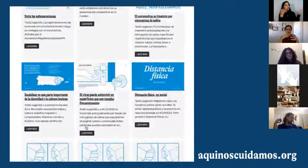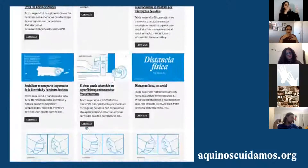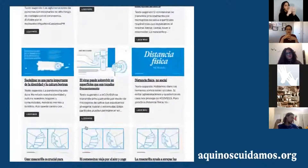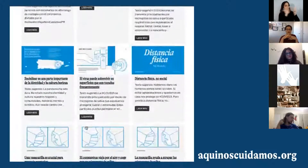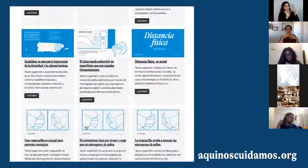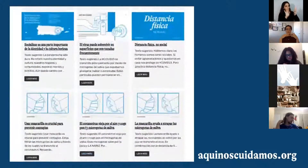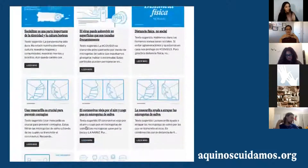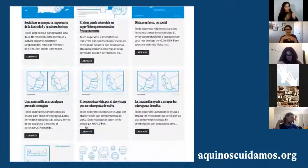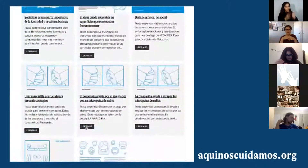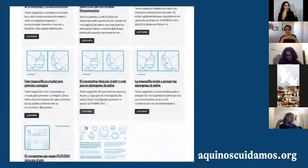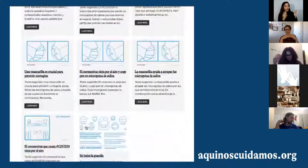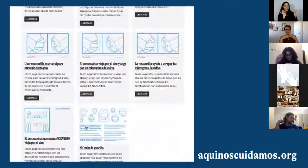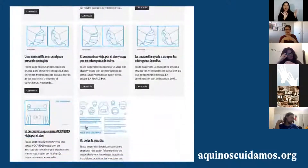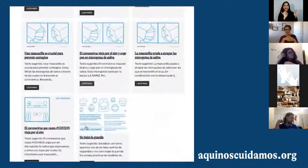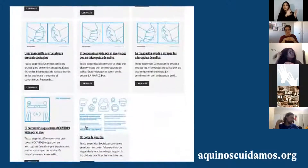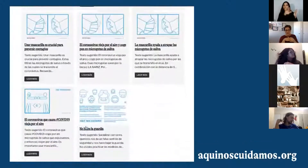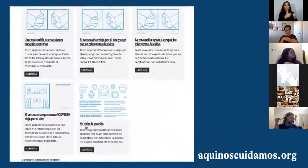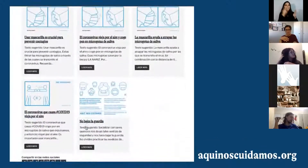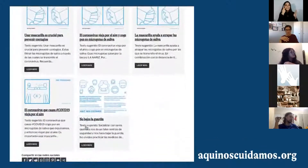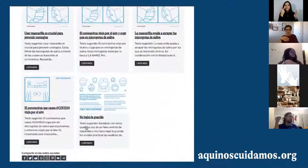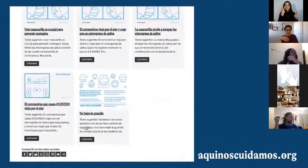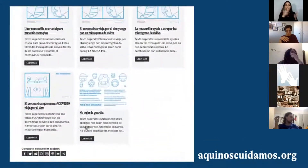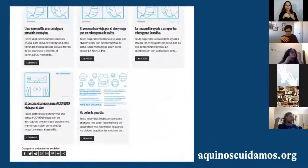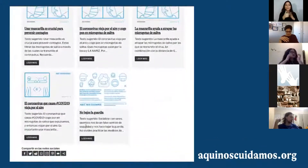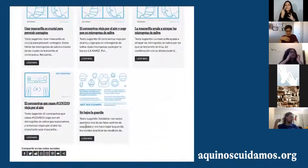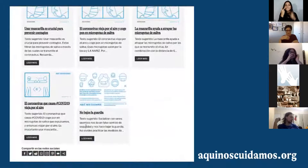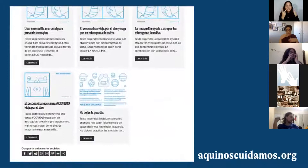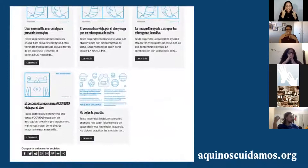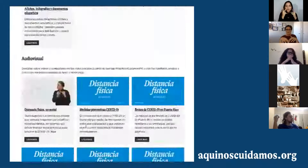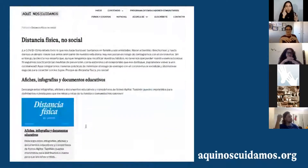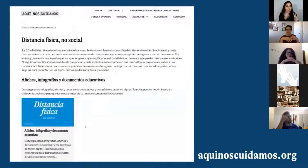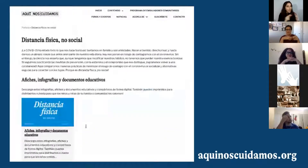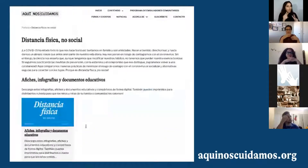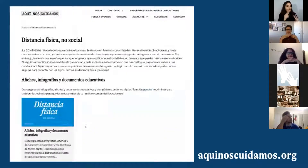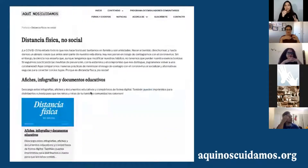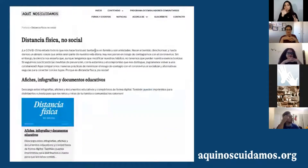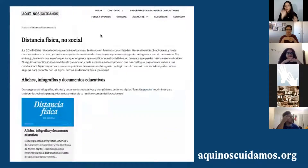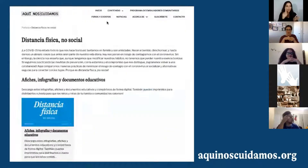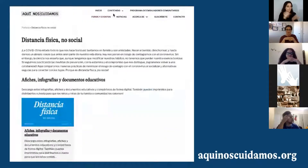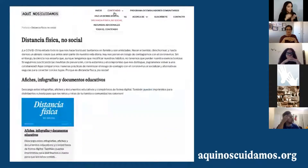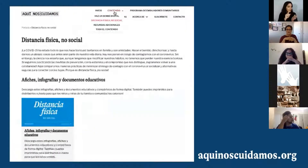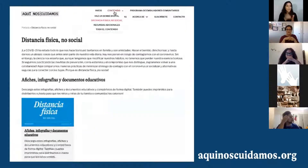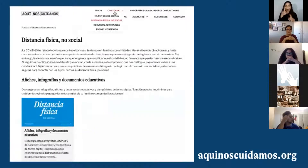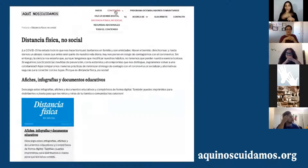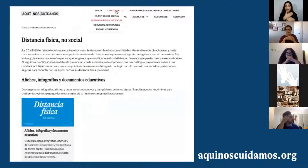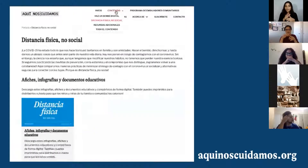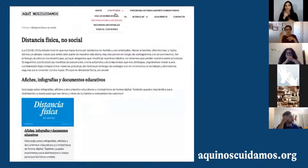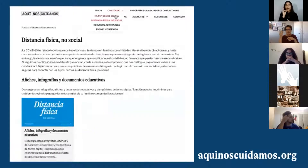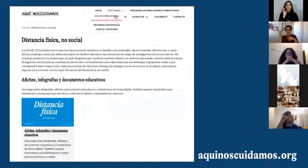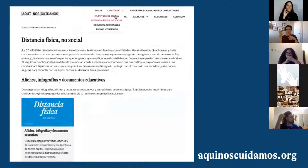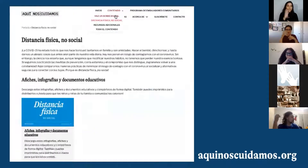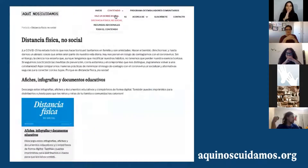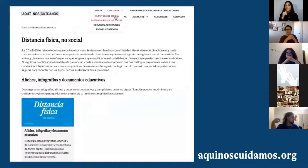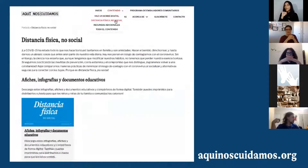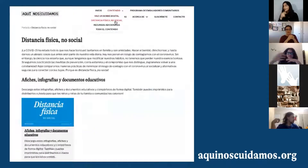audiovisual, para redes, mensajes de texto, para WhatsApp, los afiches y los documentos educativos. También,